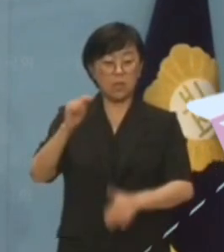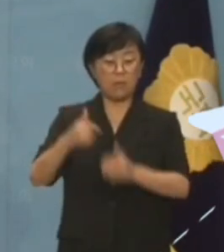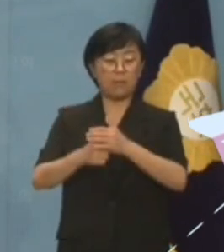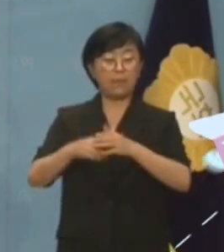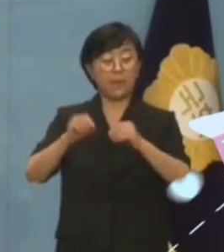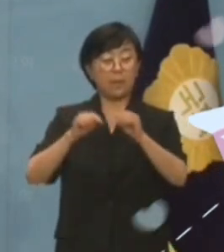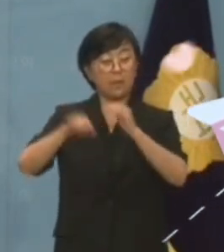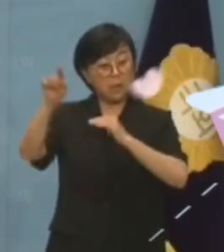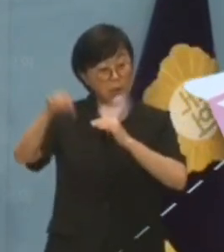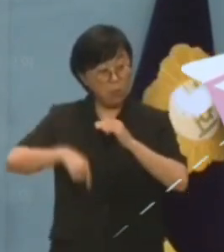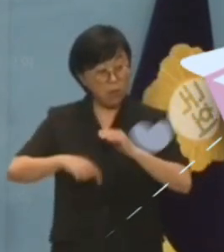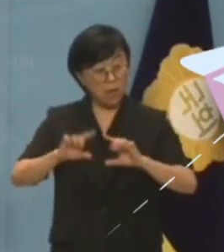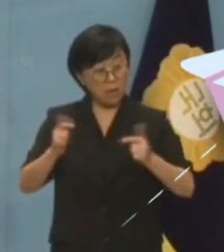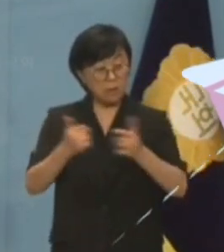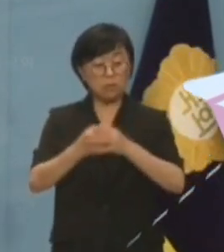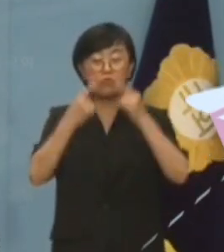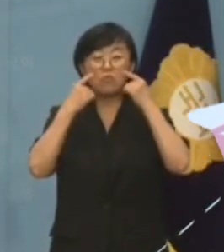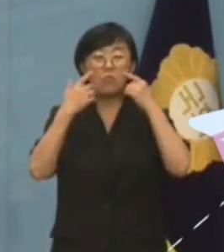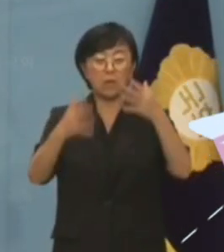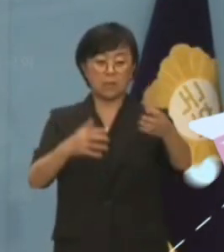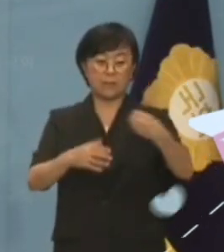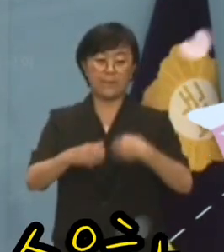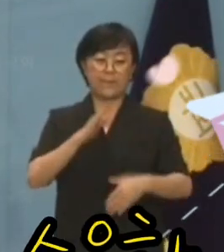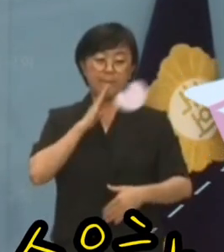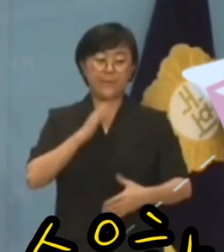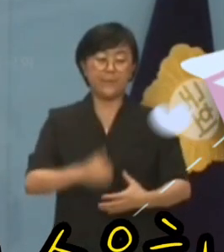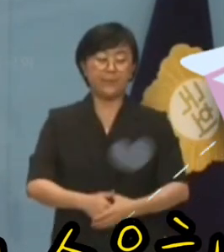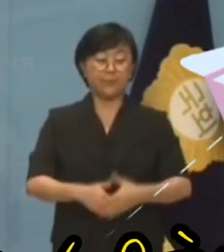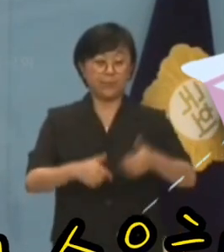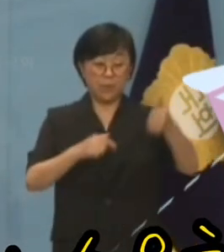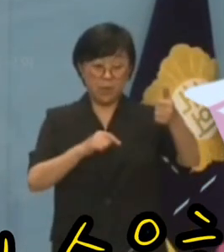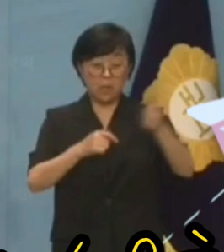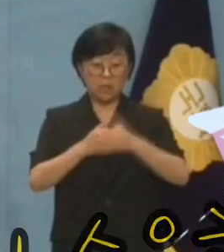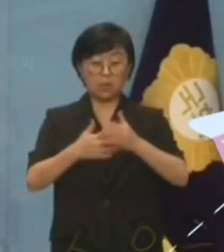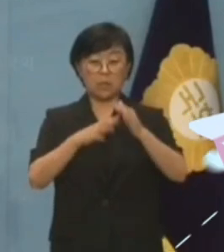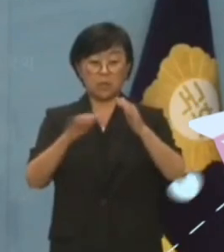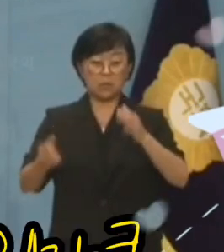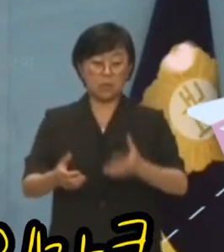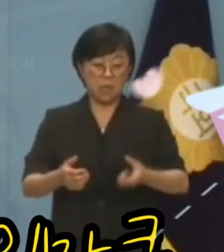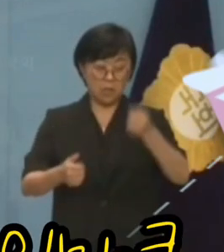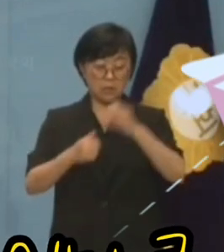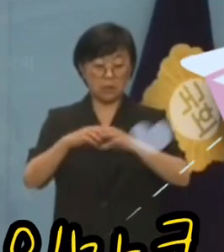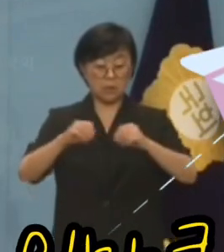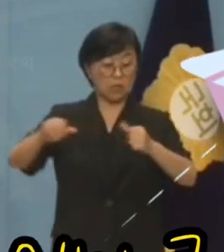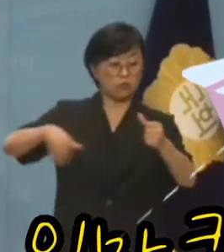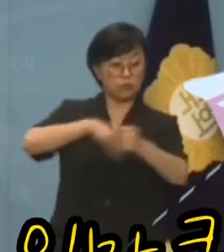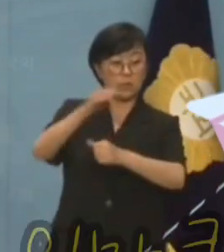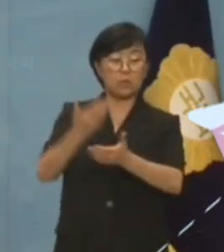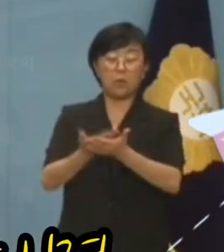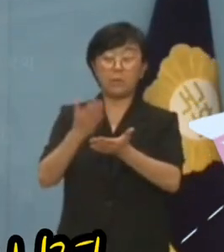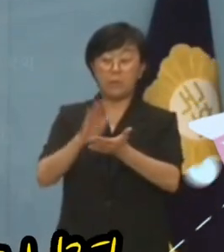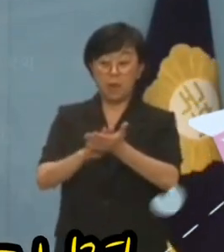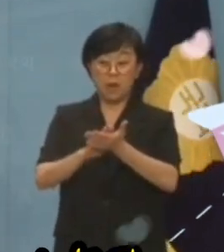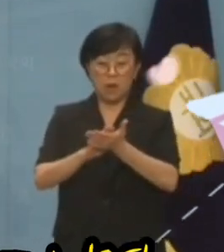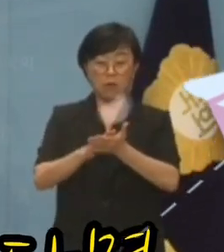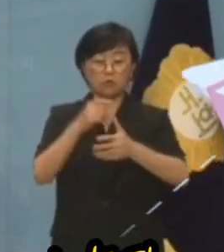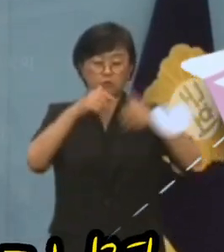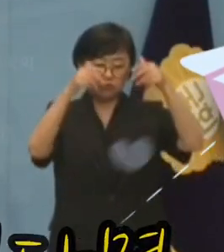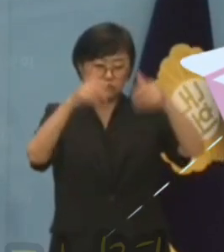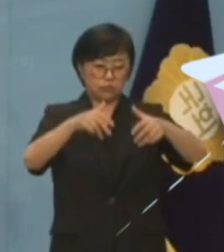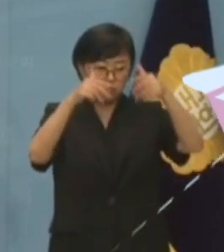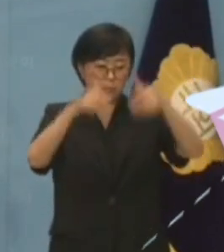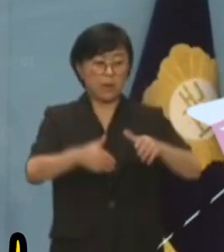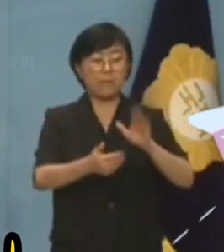들른 것은 아닌지 분명하게 답하십시오. 김 지사가 가족이 소유한 토지 주변을 정비하는 일만큼 수해에